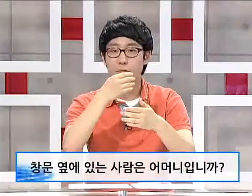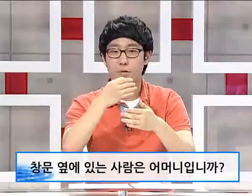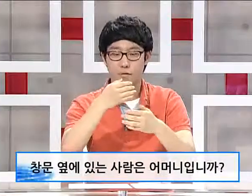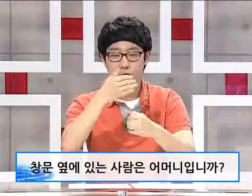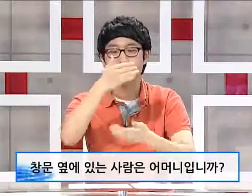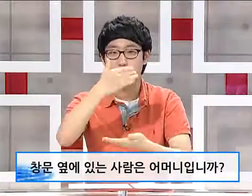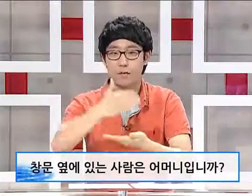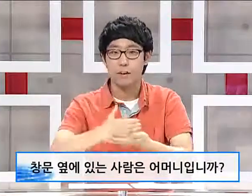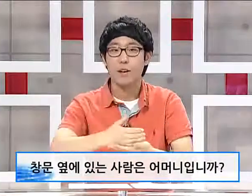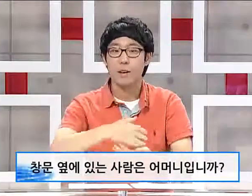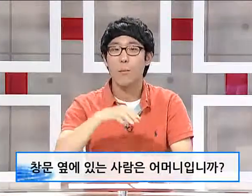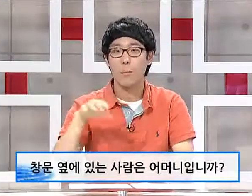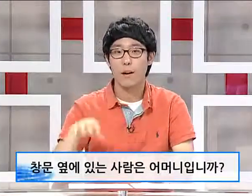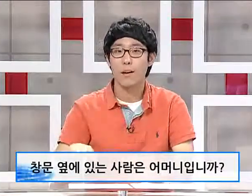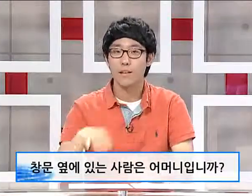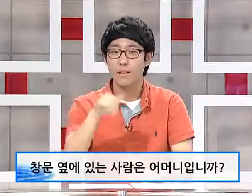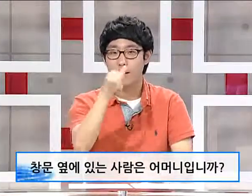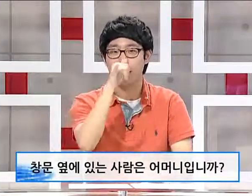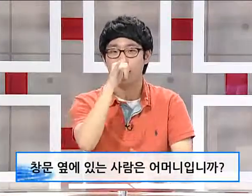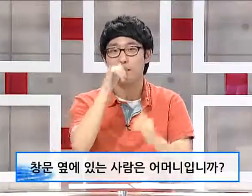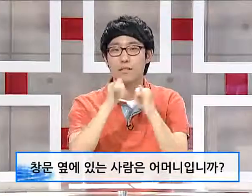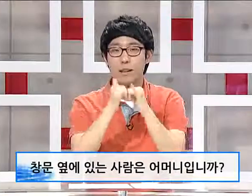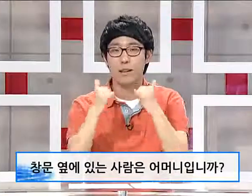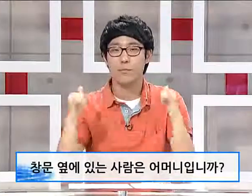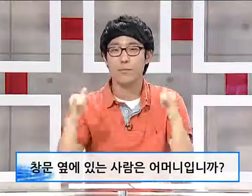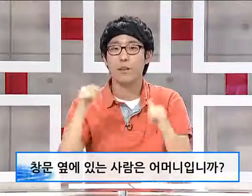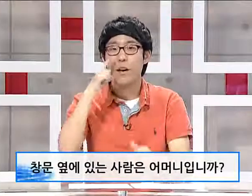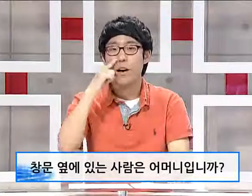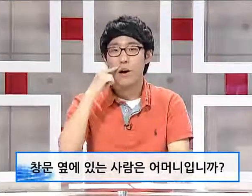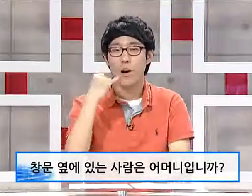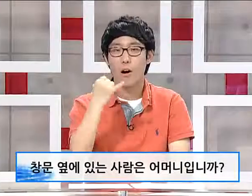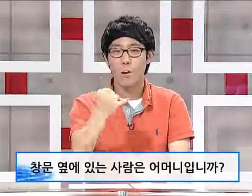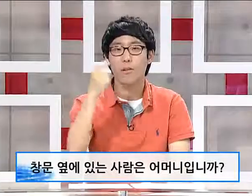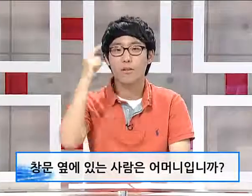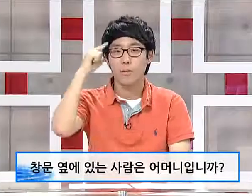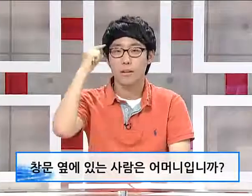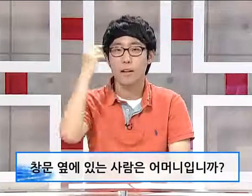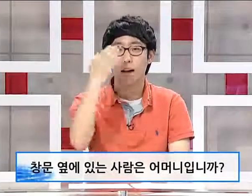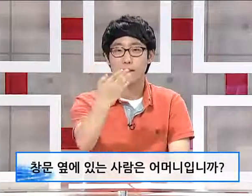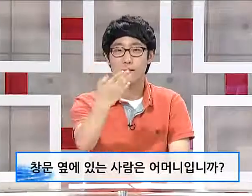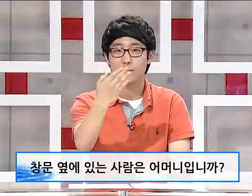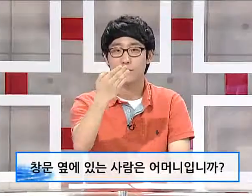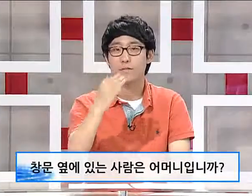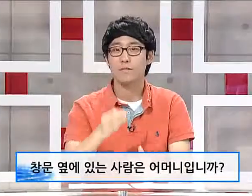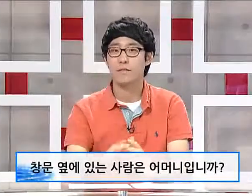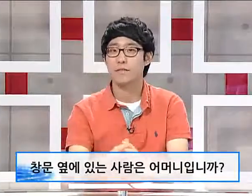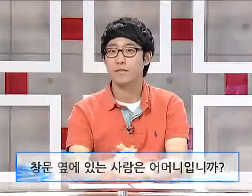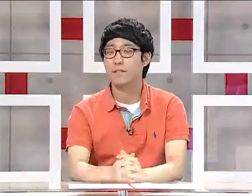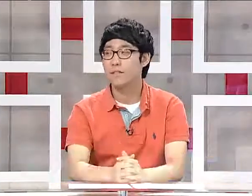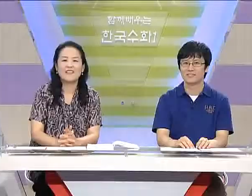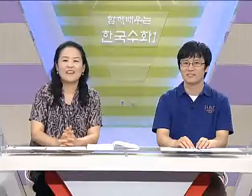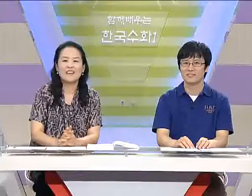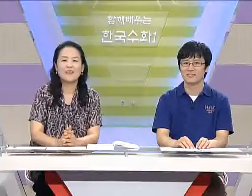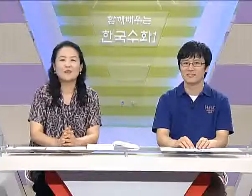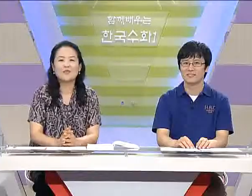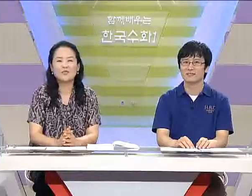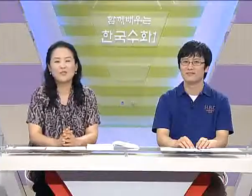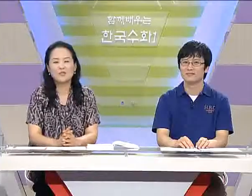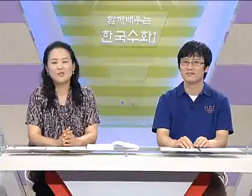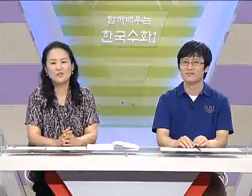창문 옆에 있는 사람은 어머니입니까? 네, 여러분들도